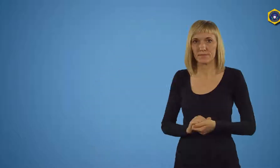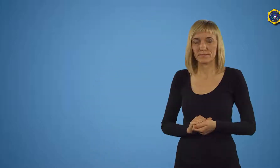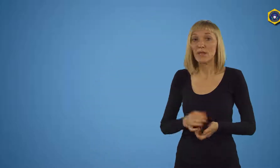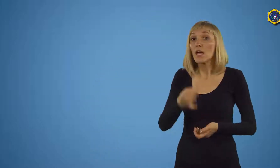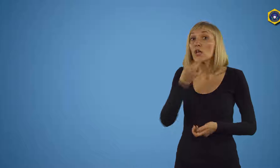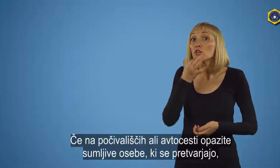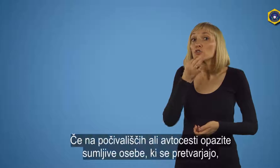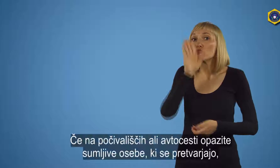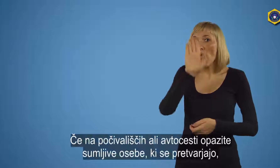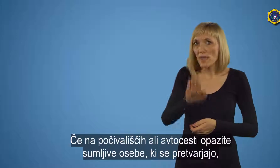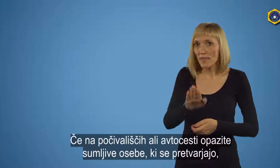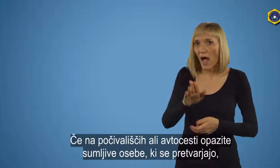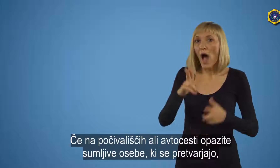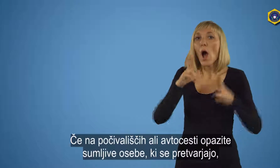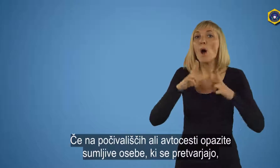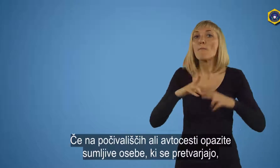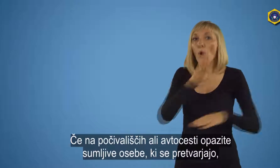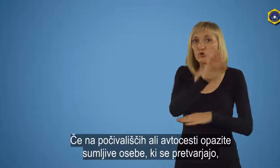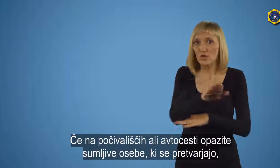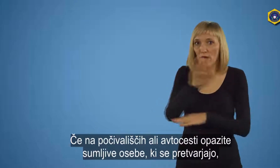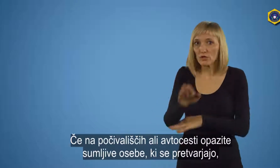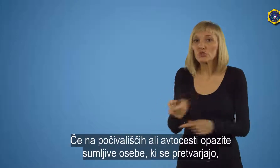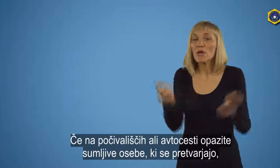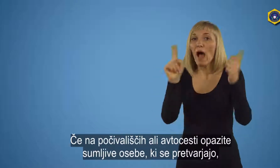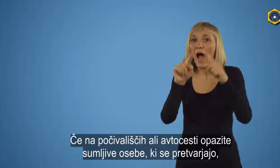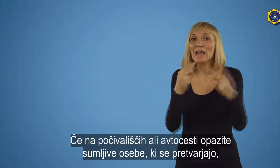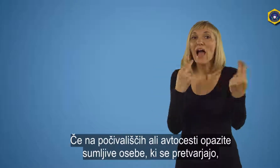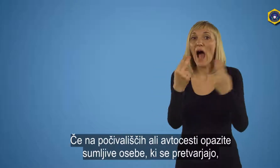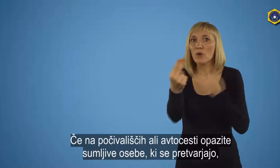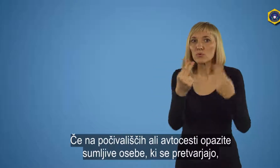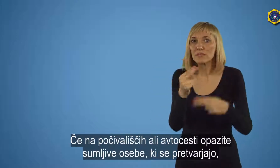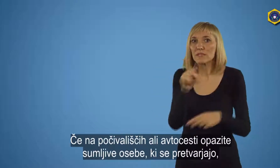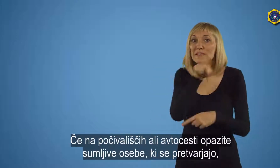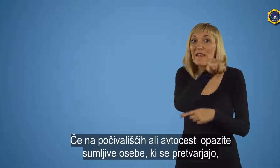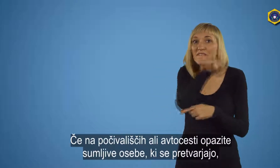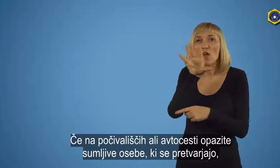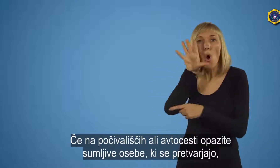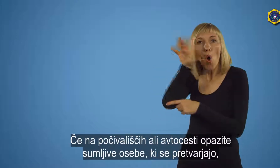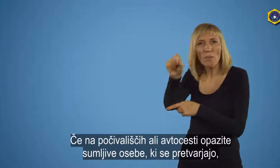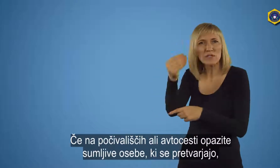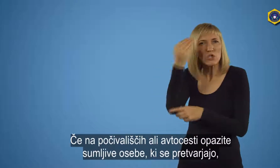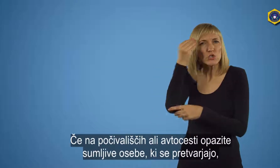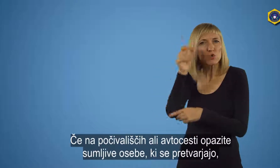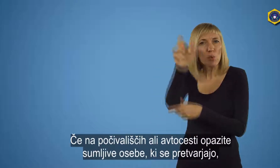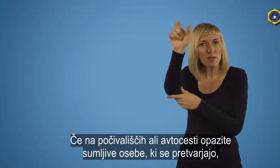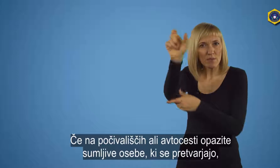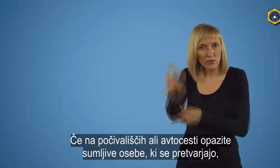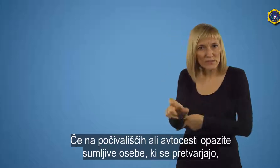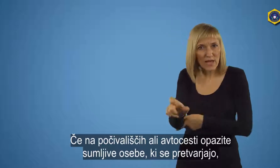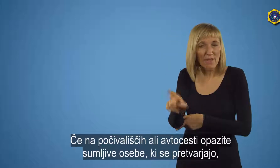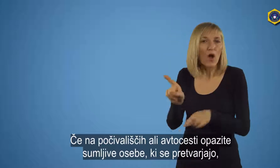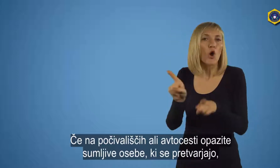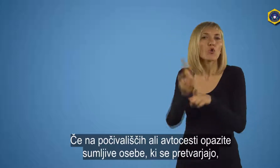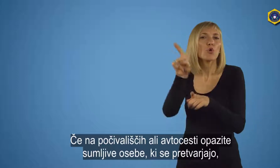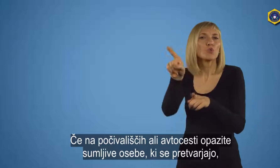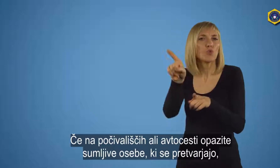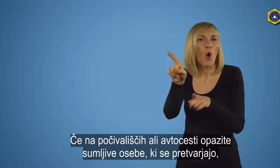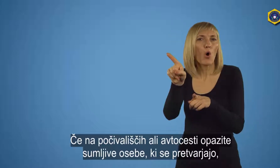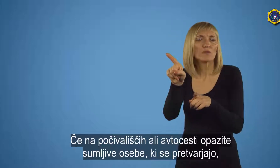Če na počivališčih ali avtocesti opazite sumljive osebe, ki se pretvarjajo, da potrebujajo pomoč ali da